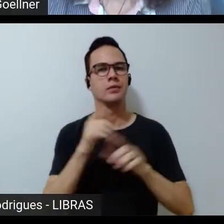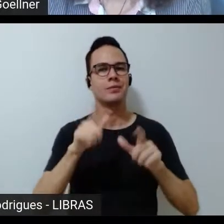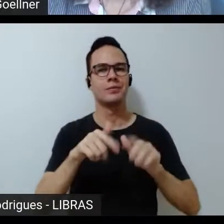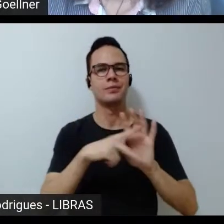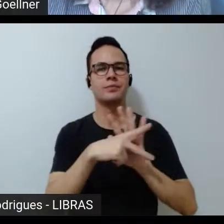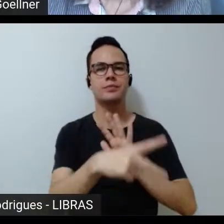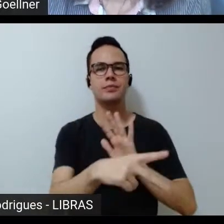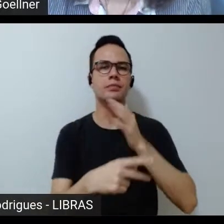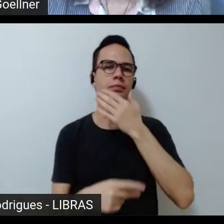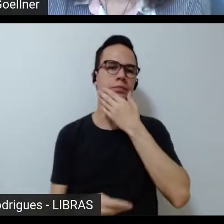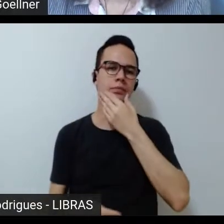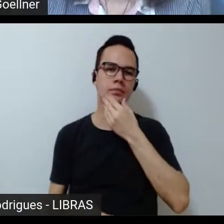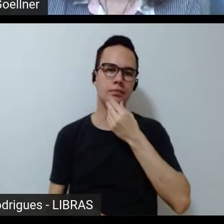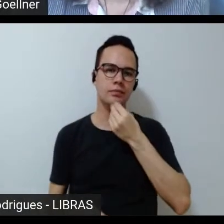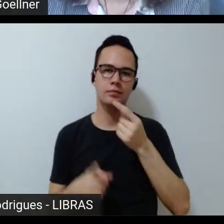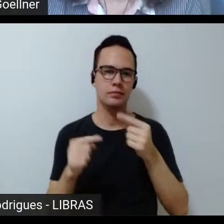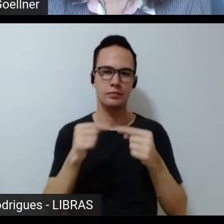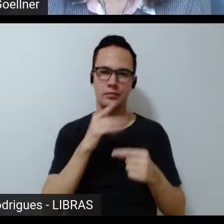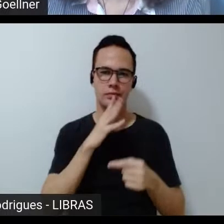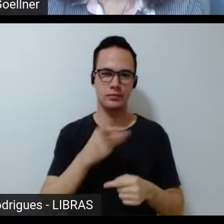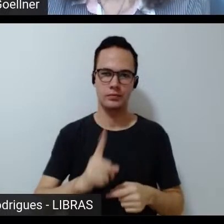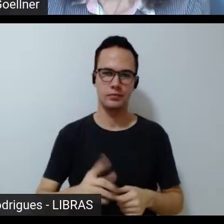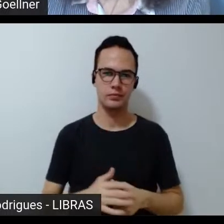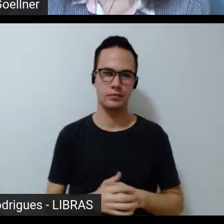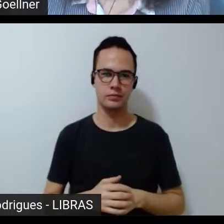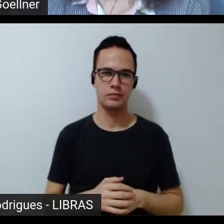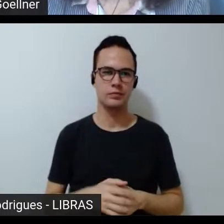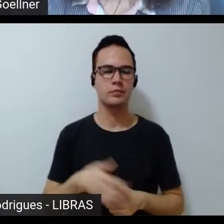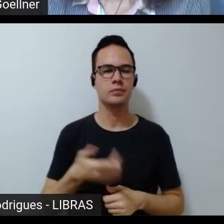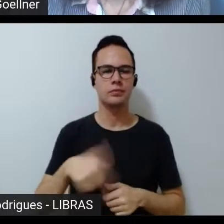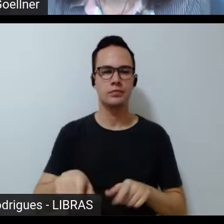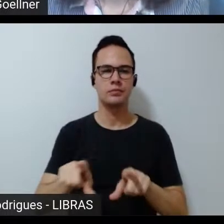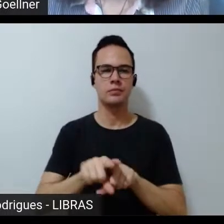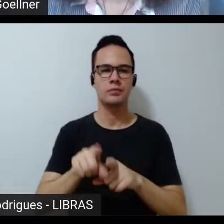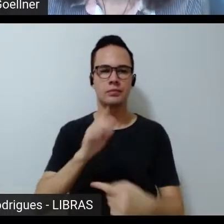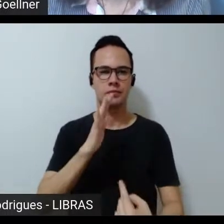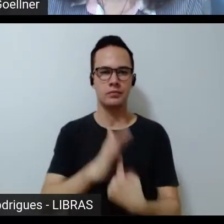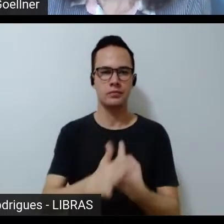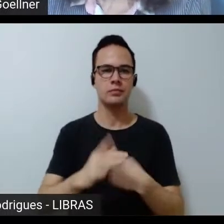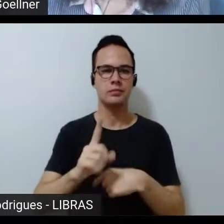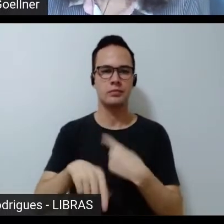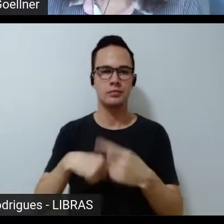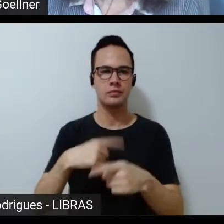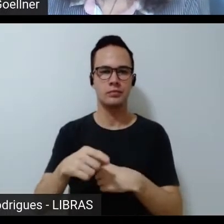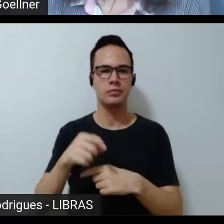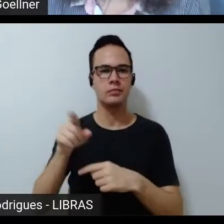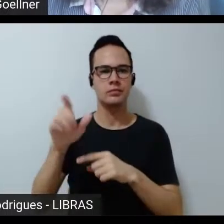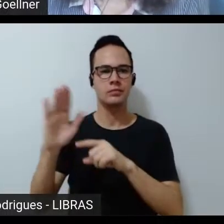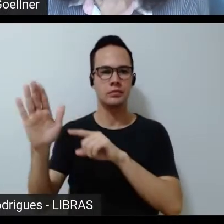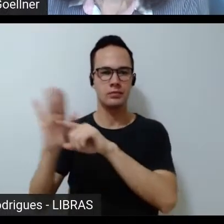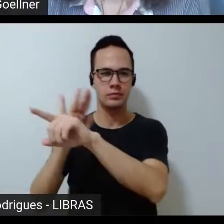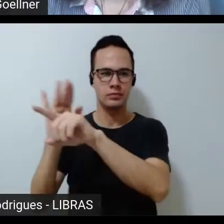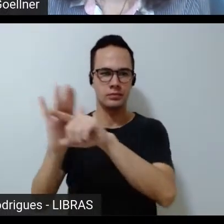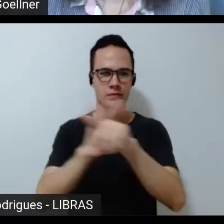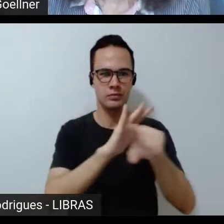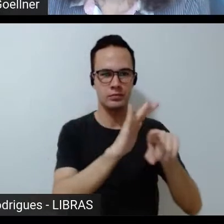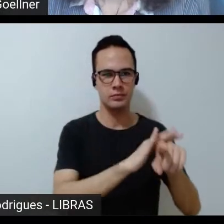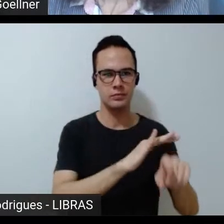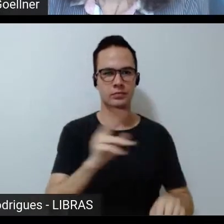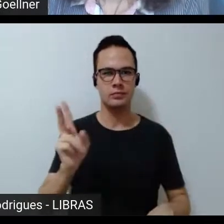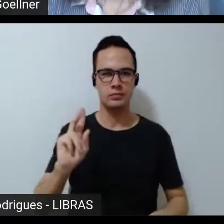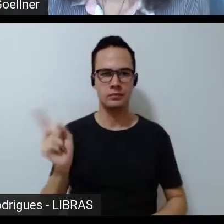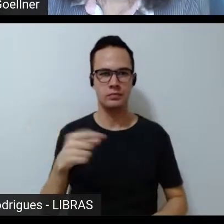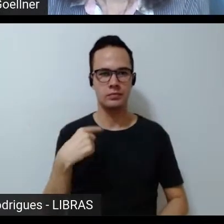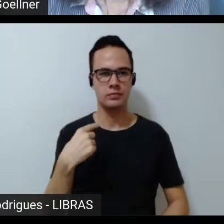naquele momento não era reconhecido como seu. Ainda tem uma pergunta para mim, depois eu volto para perguntas que tem para nós,